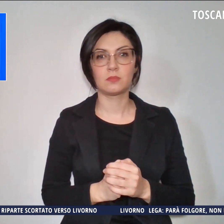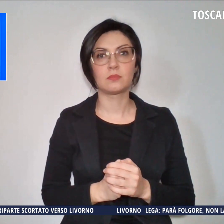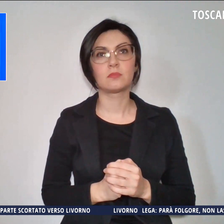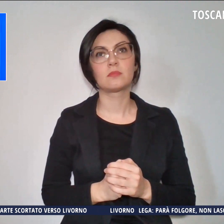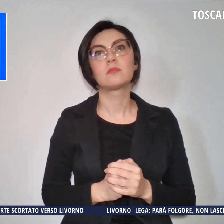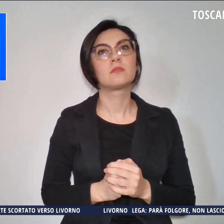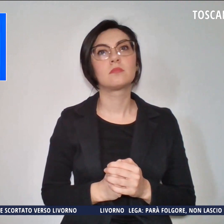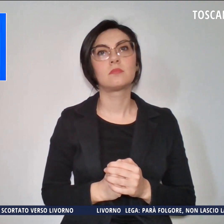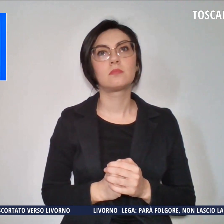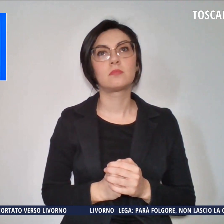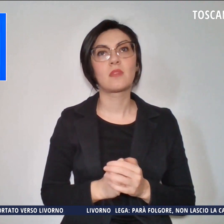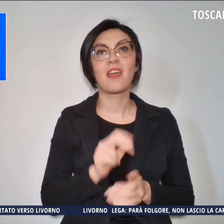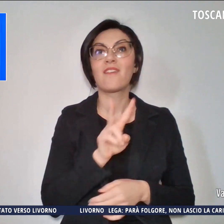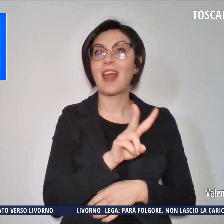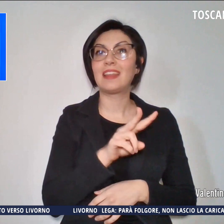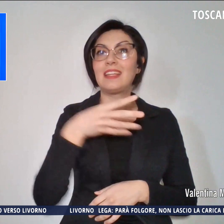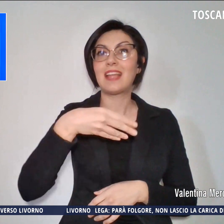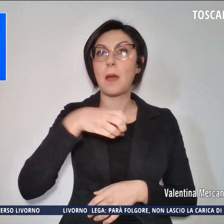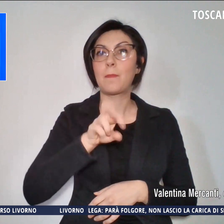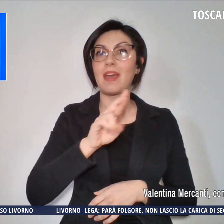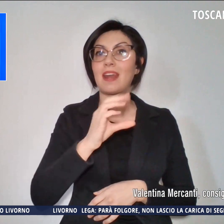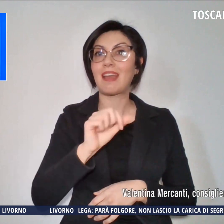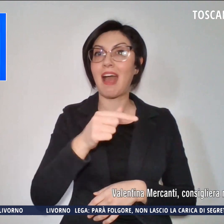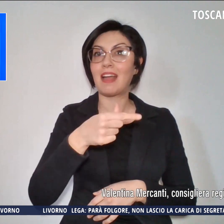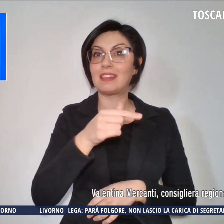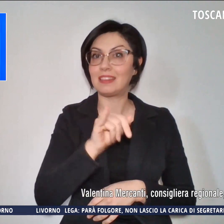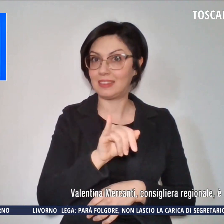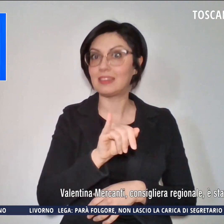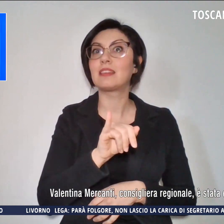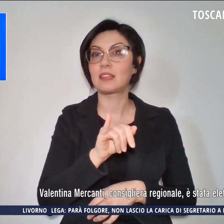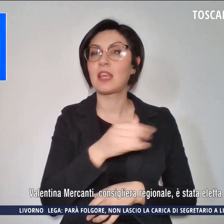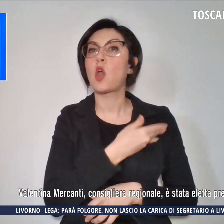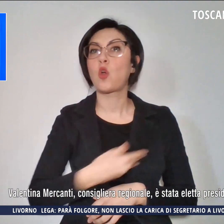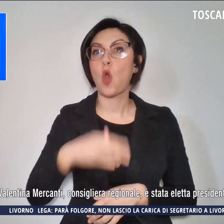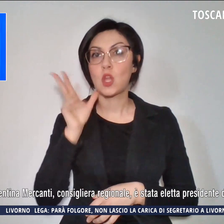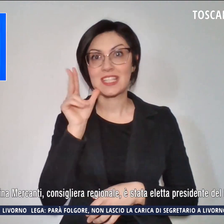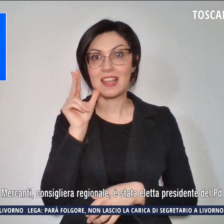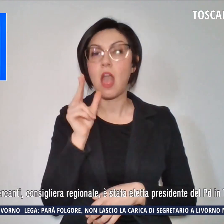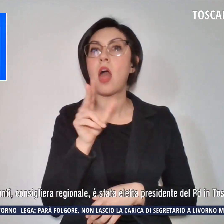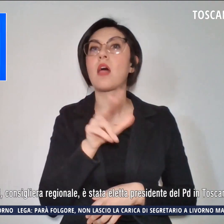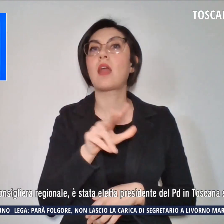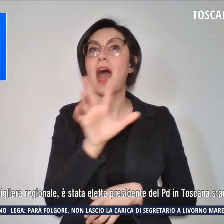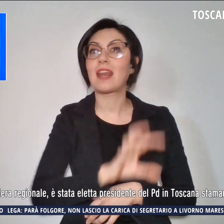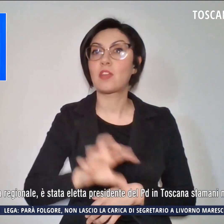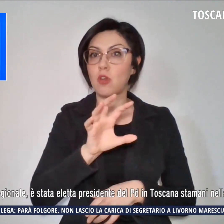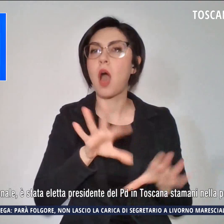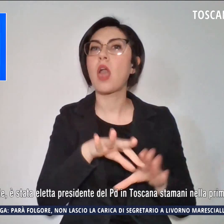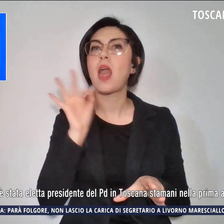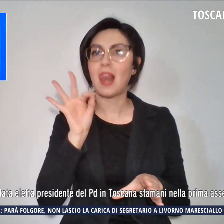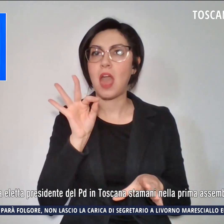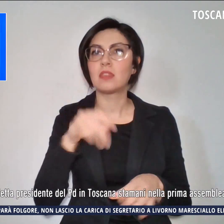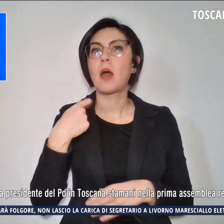Valentina Mercanti, consigliera regionale, è stata eletta presidente del PD